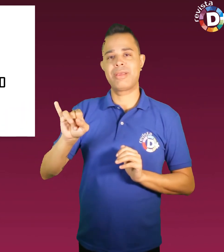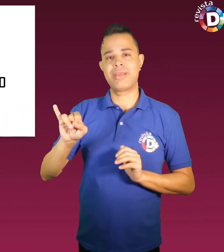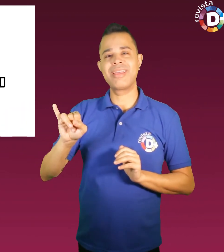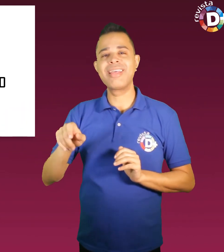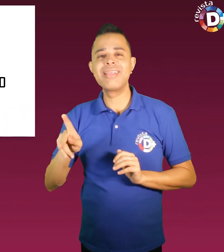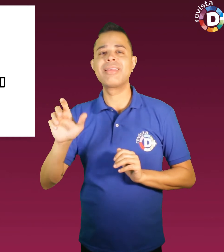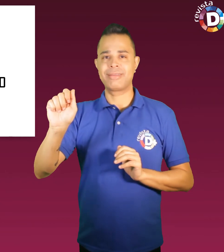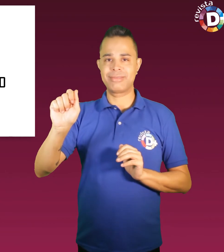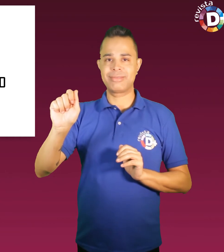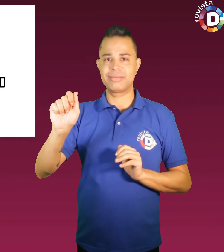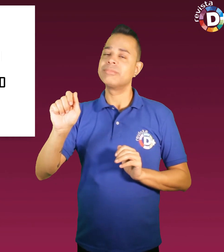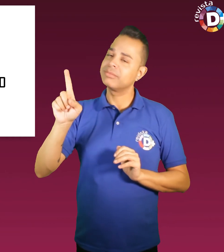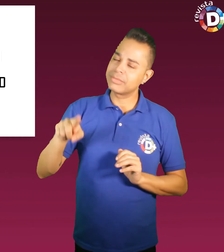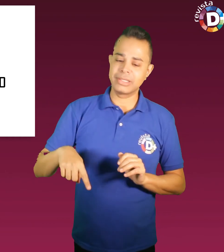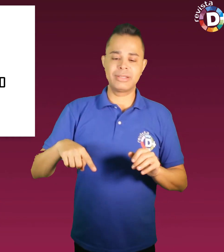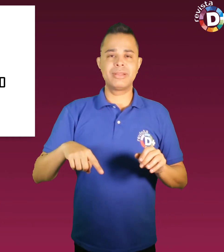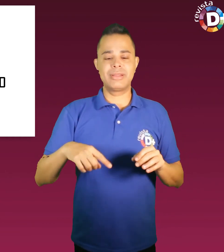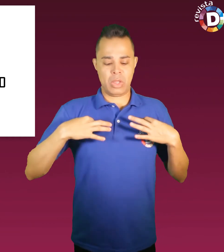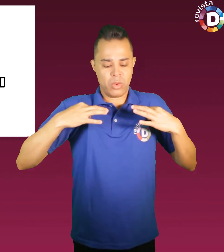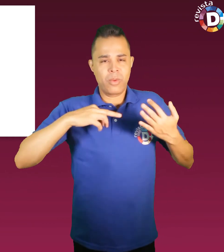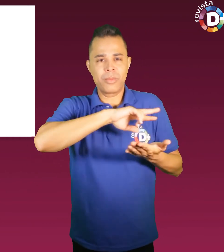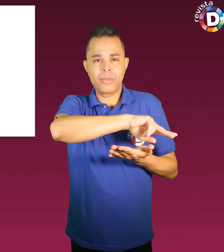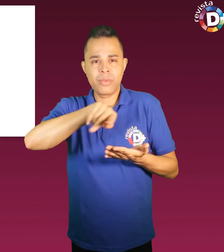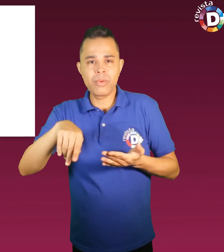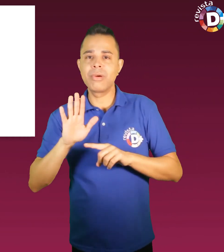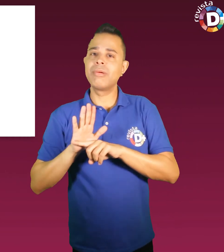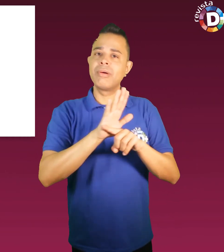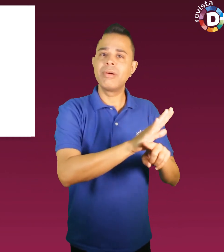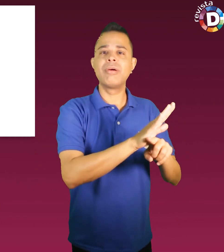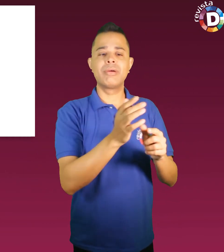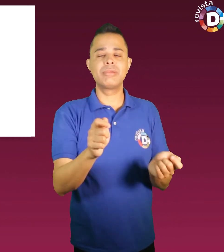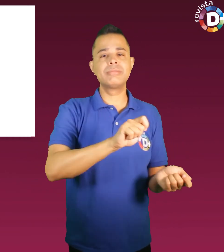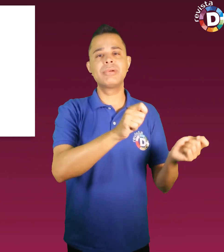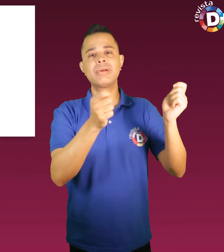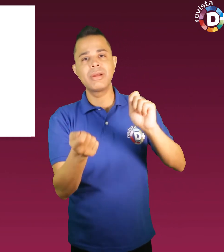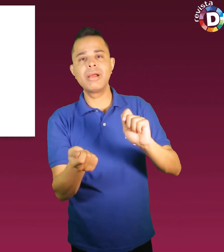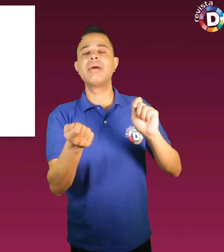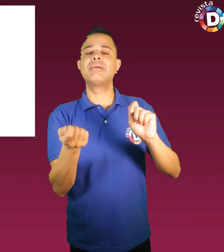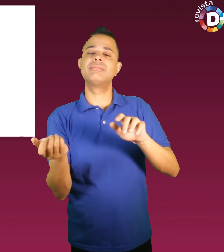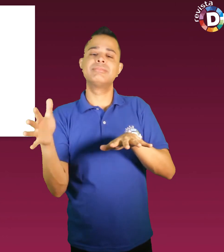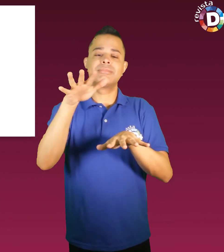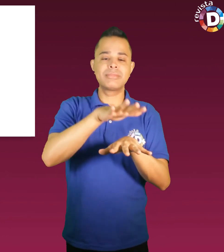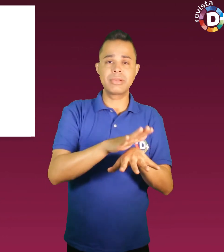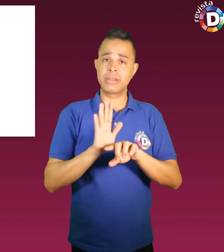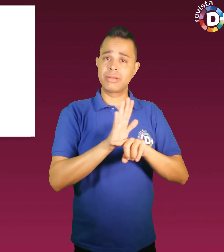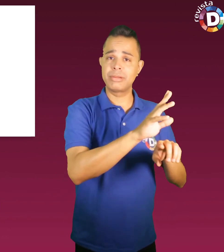Valério. As peças são totalmente assistivas e ajudam tanto a pessoa com deficiência,